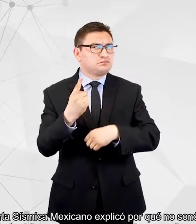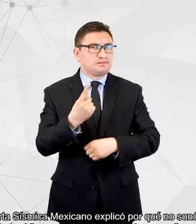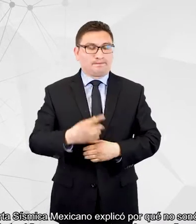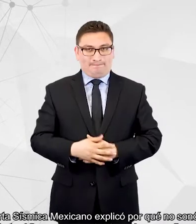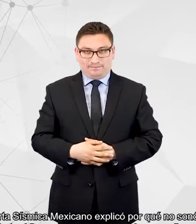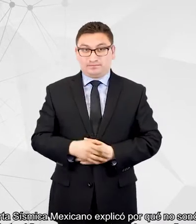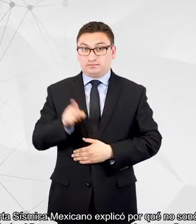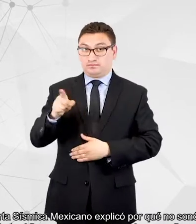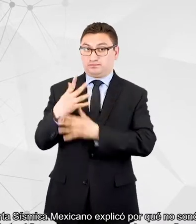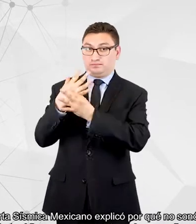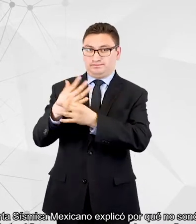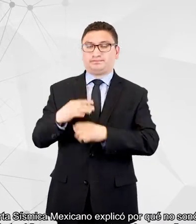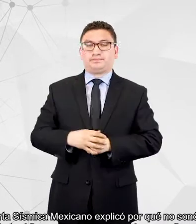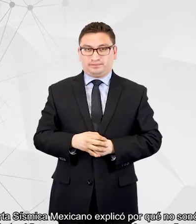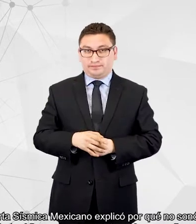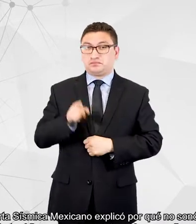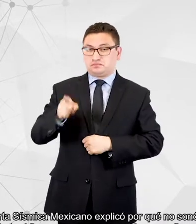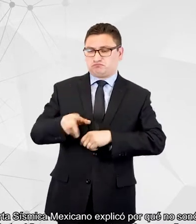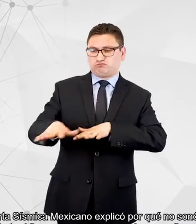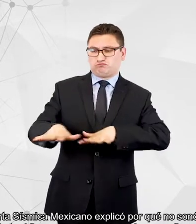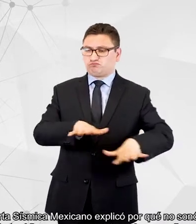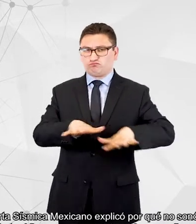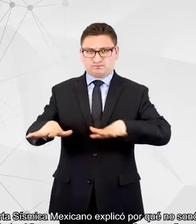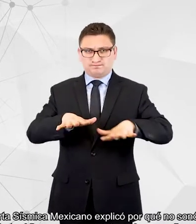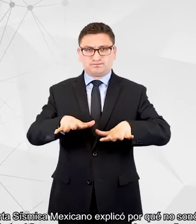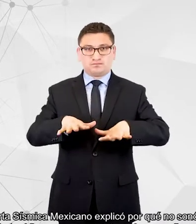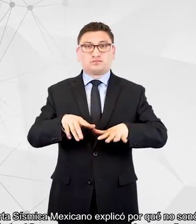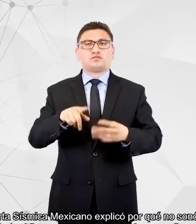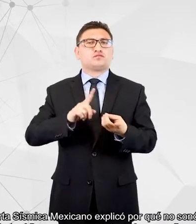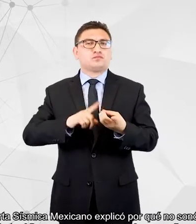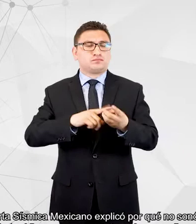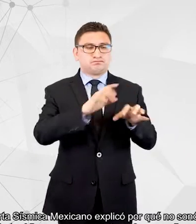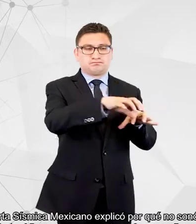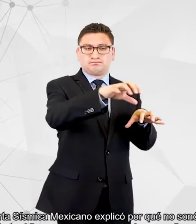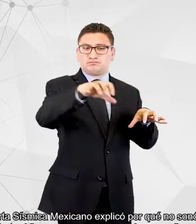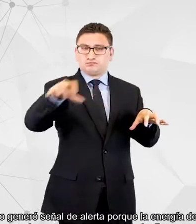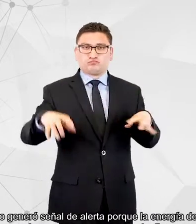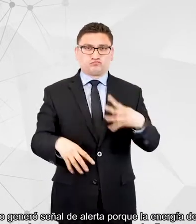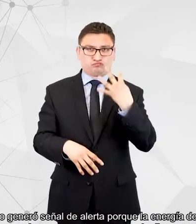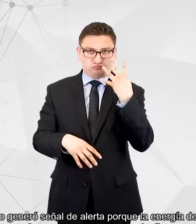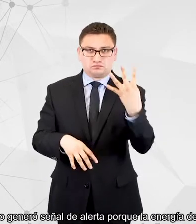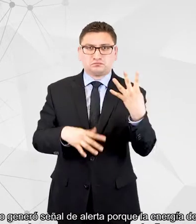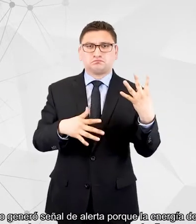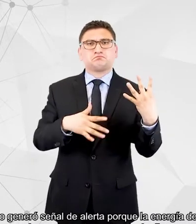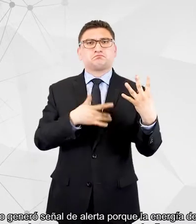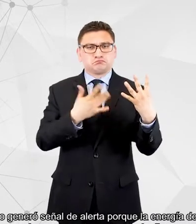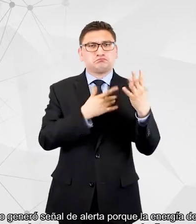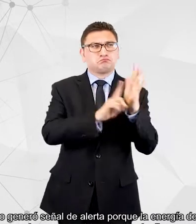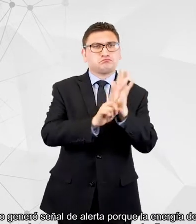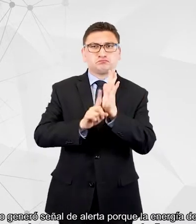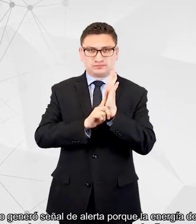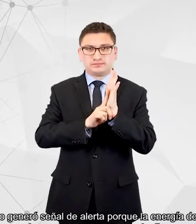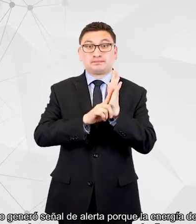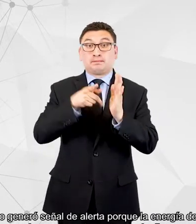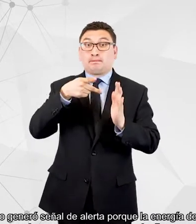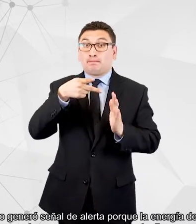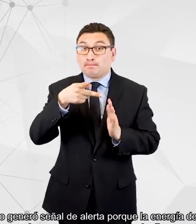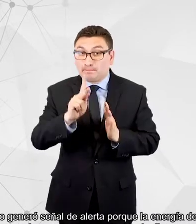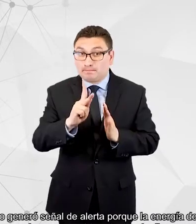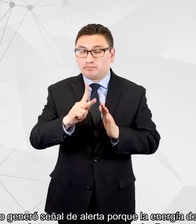Afirman que registró un sismo confirmado por cuatro sensores, pero el sistema no generó la señal de alerta porque la energía